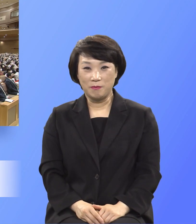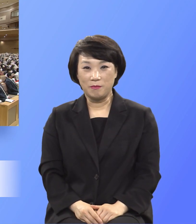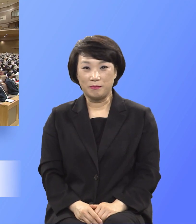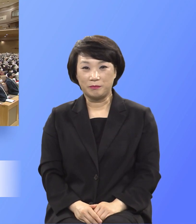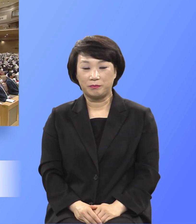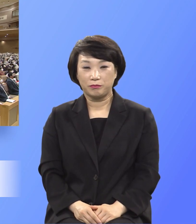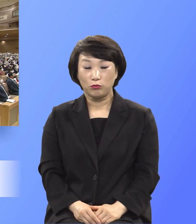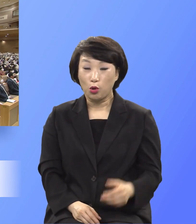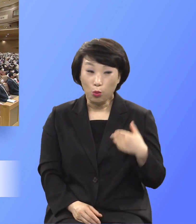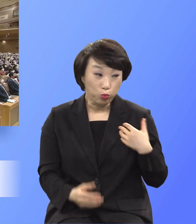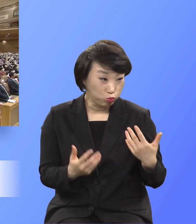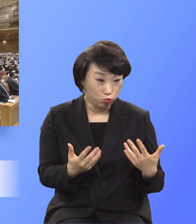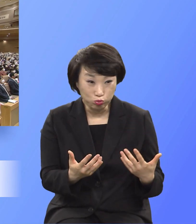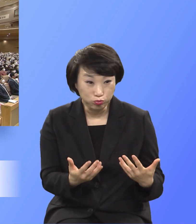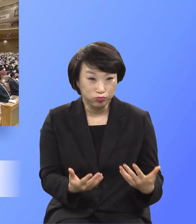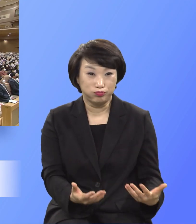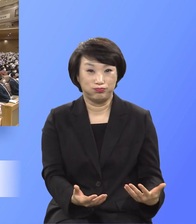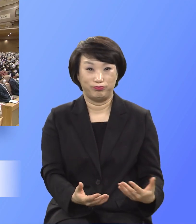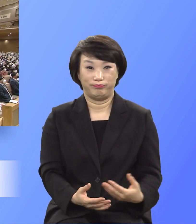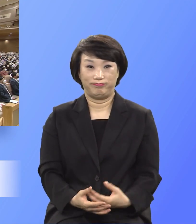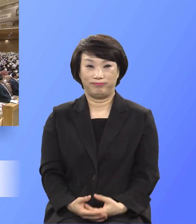모르면 어쩔 수 없는 것이지요.